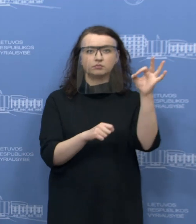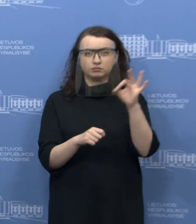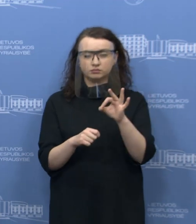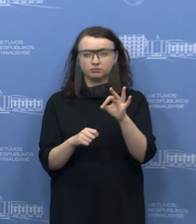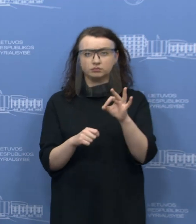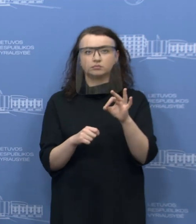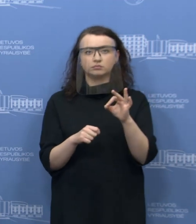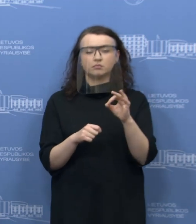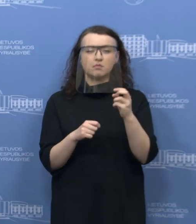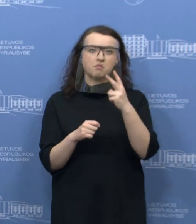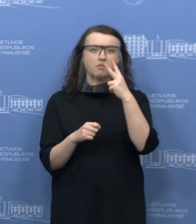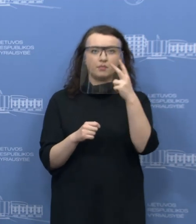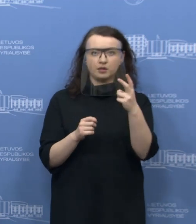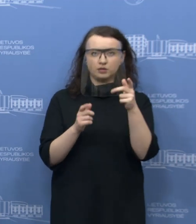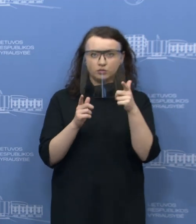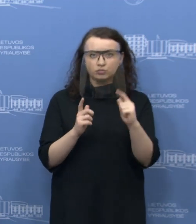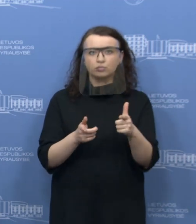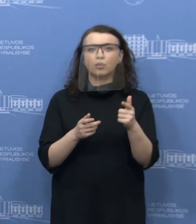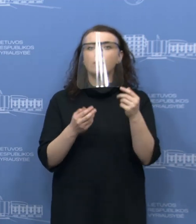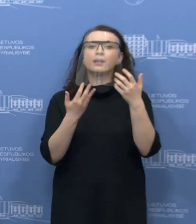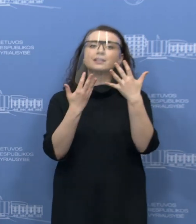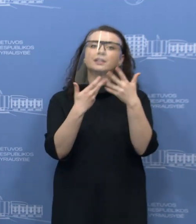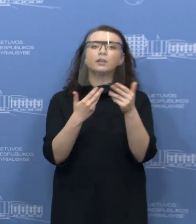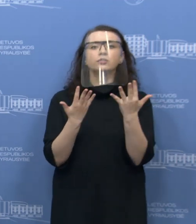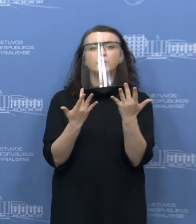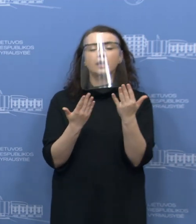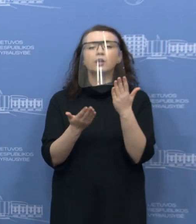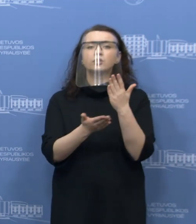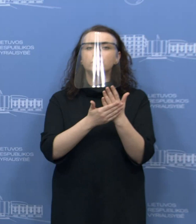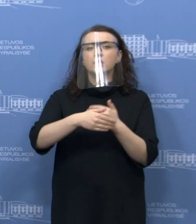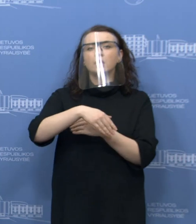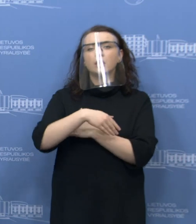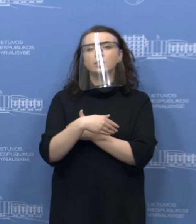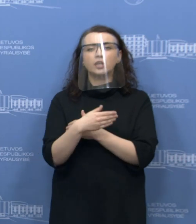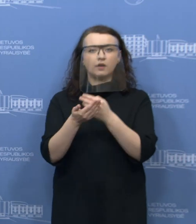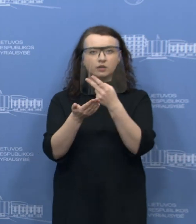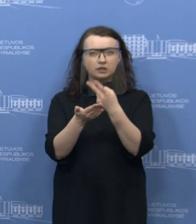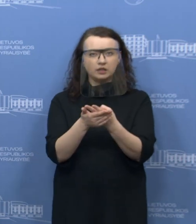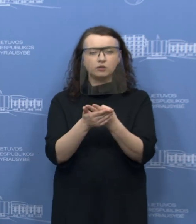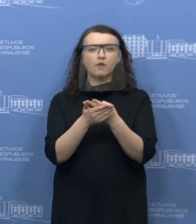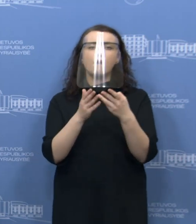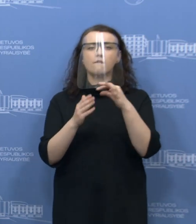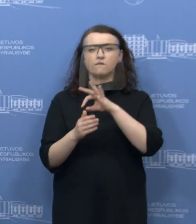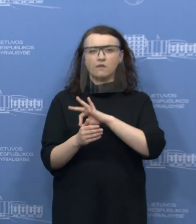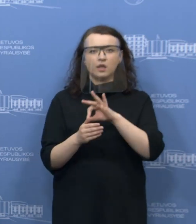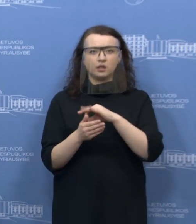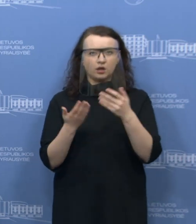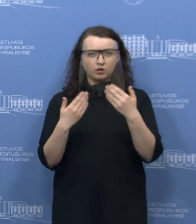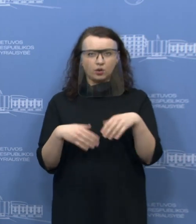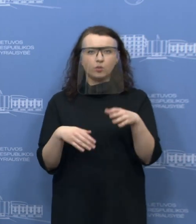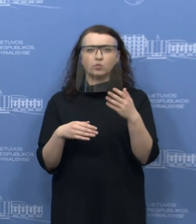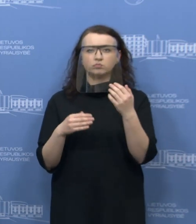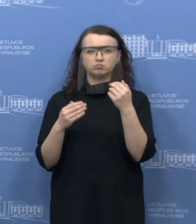karščiavimo klinikos, kurių šiuo metu Lietuvoje veikia Vilniuje, Kaune, Vilkaviškyje ir nuo vakar